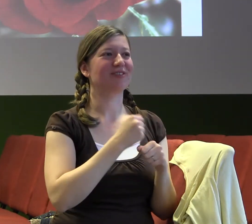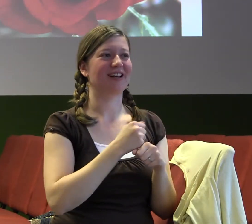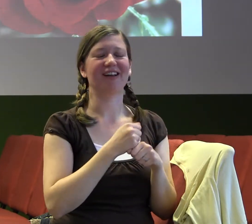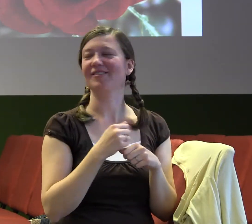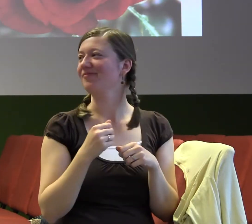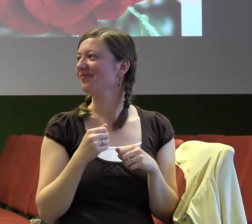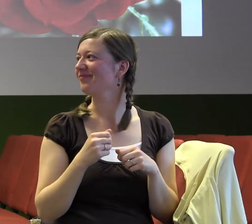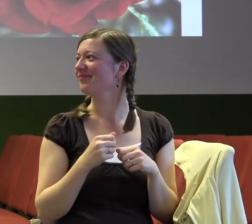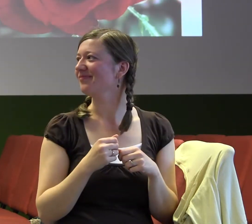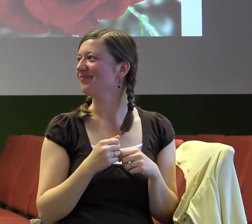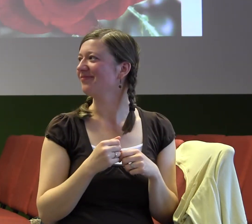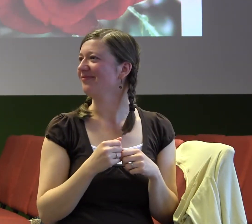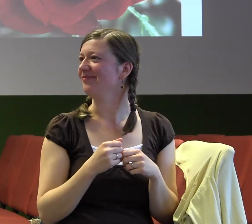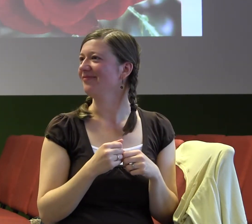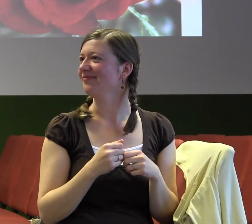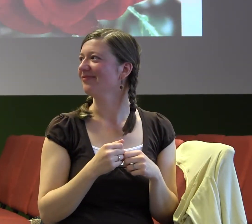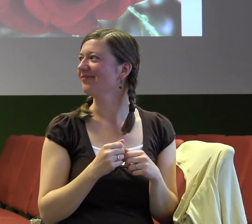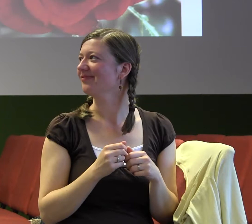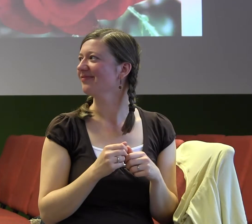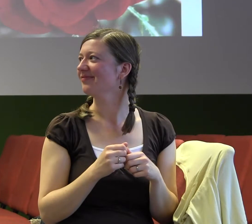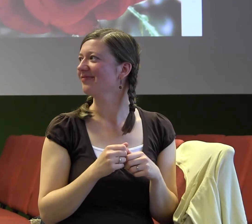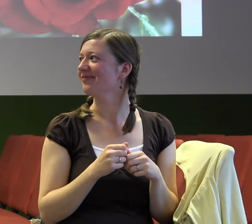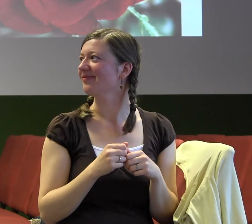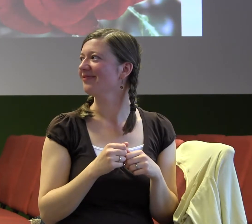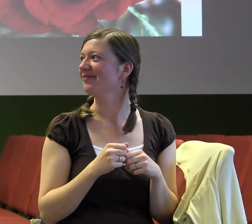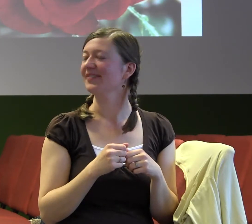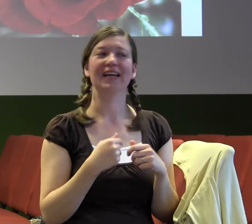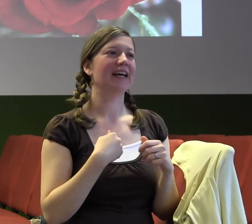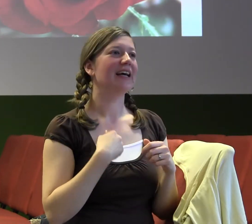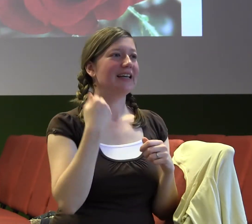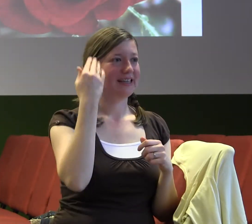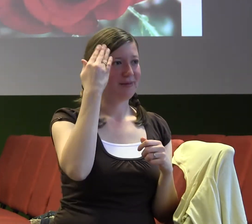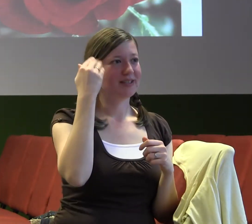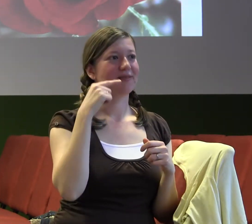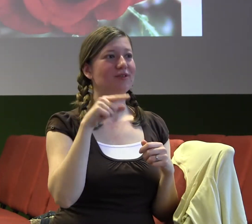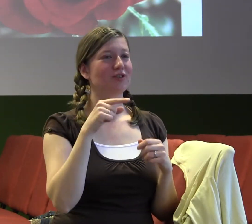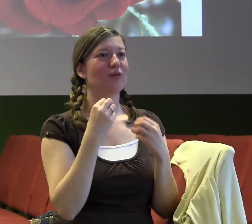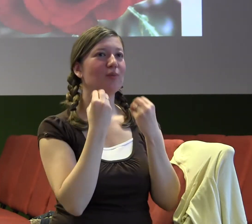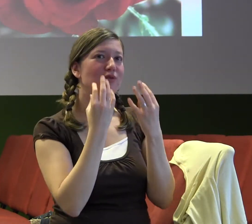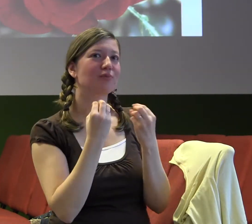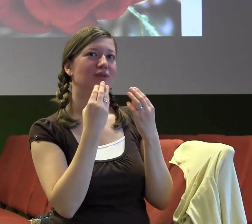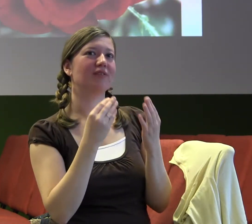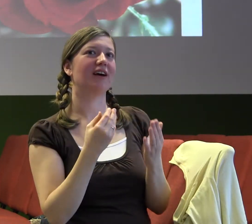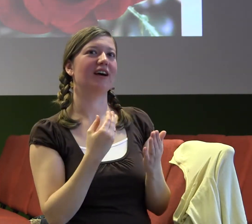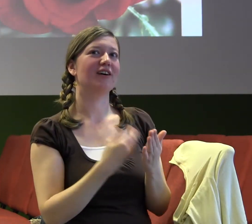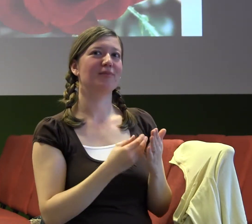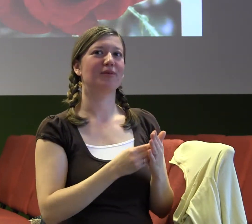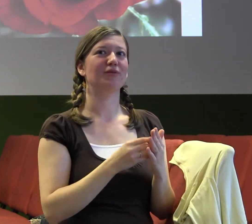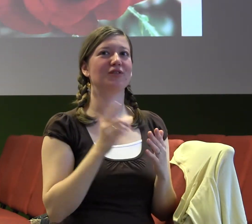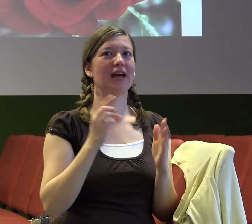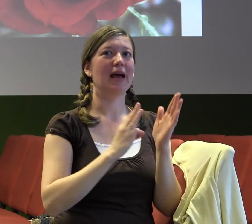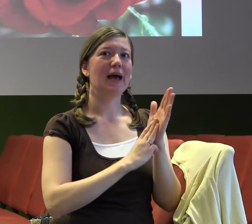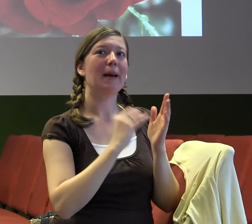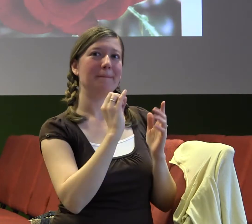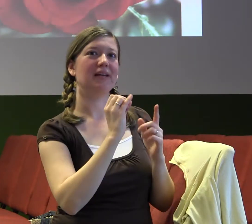Já myslím, že to je pozbudější tím víc, že to je od někoho, kdo není 50 let křesťan a kdo není extrovert, že by bylo to pro něho přirozené státně, kde před